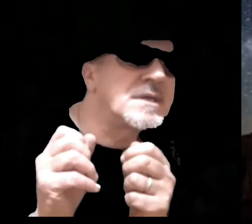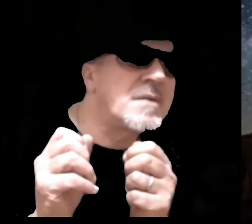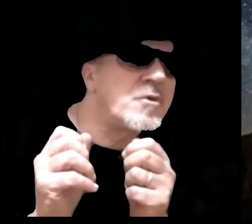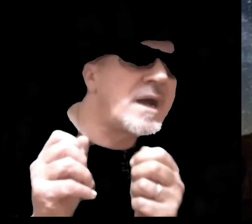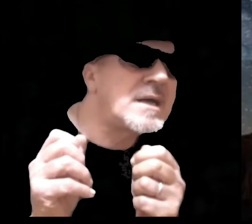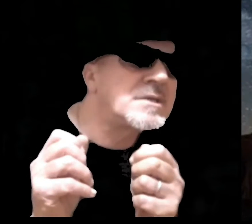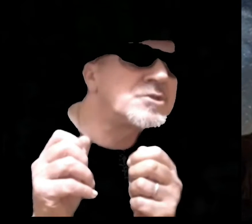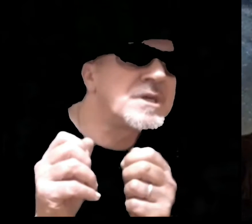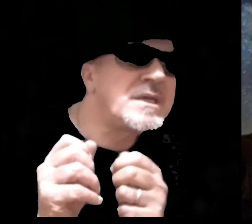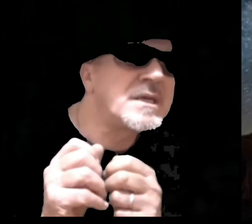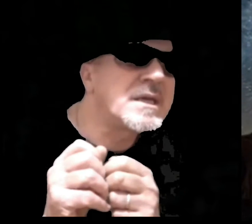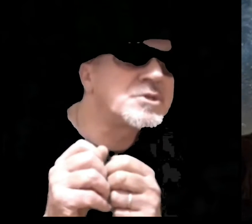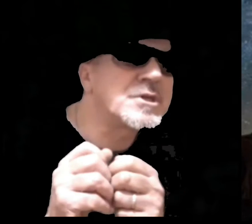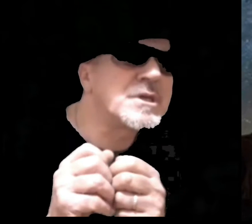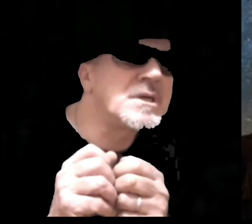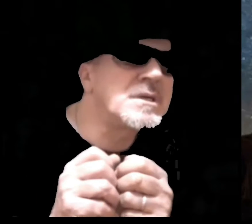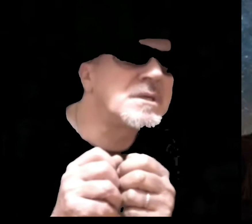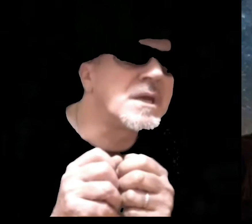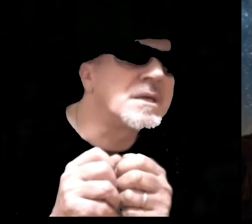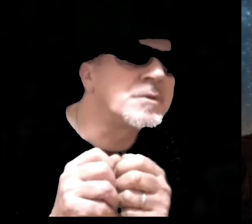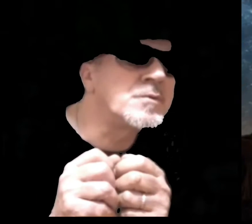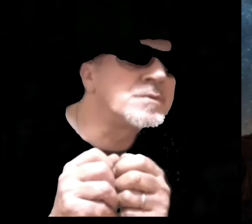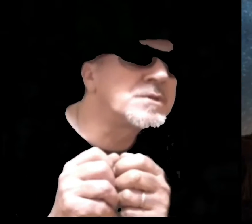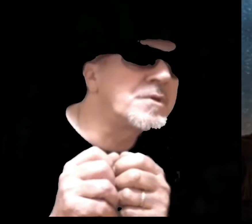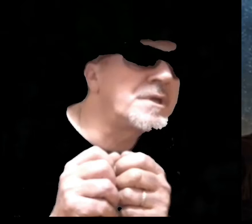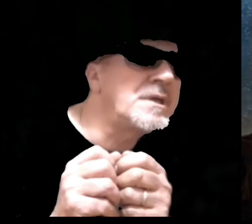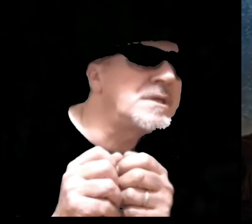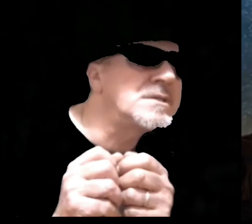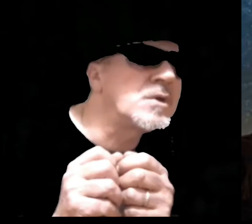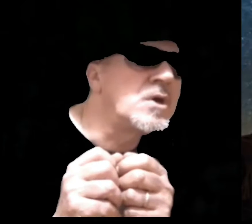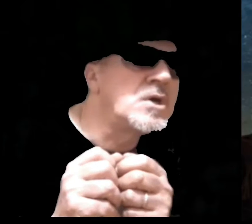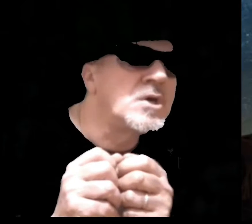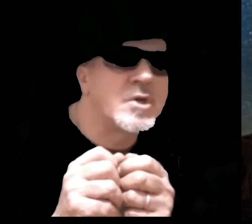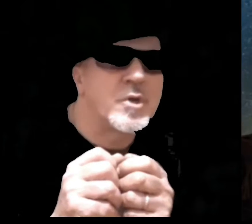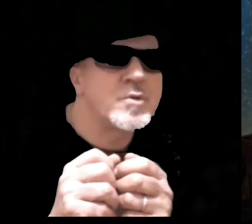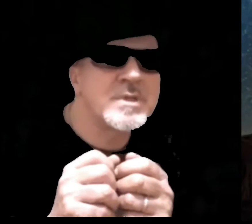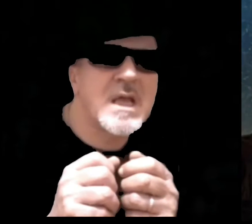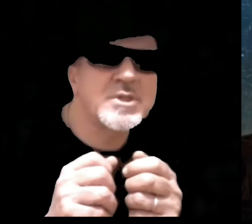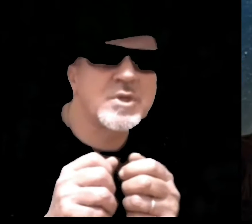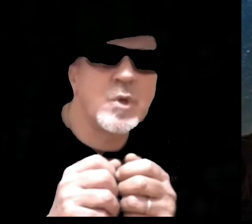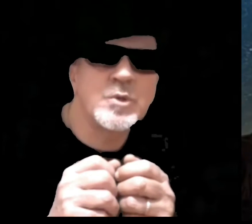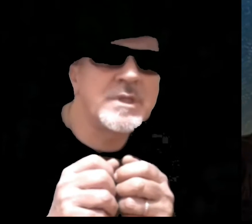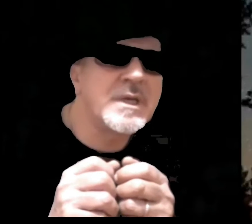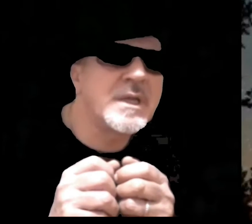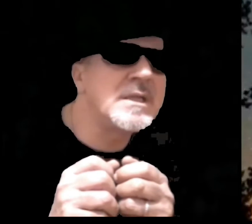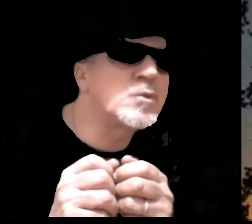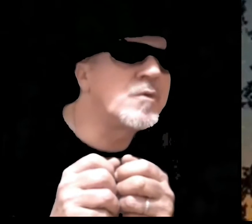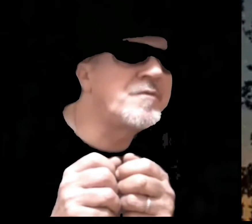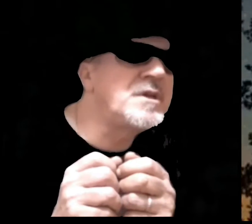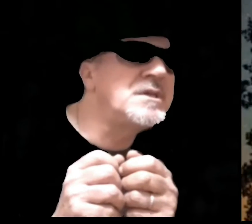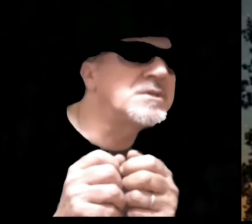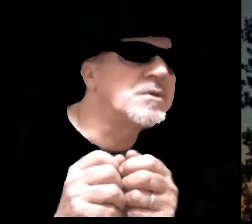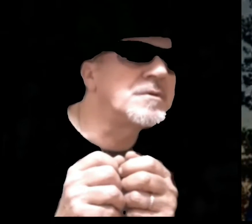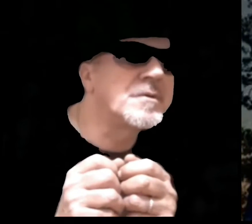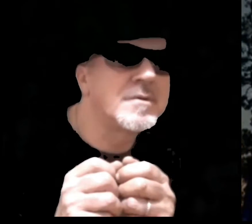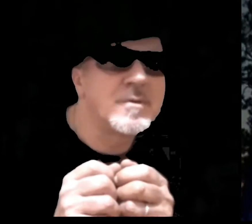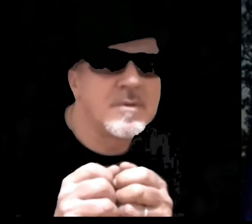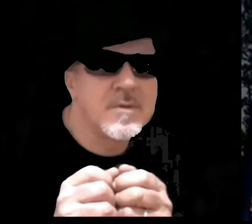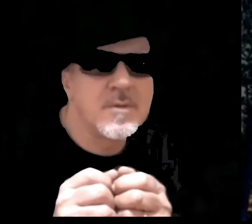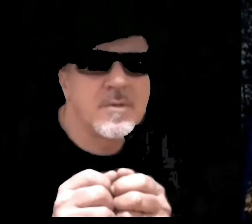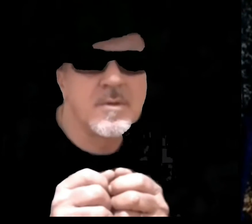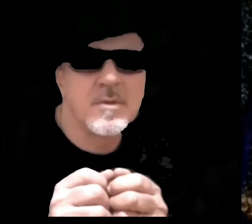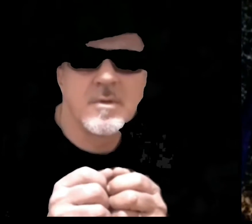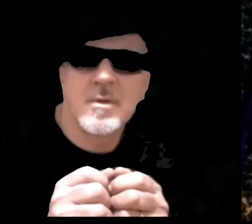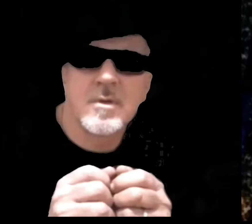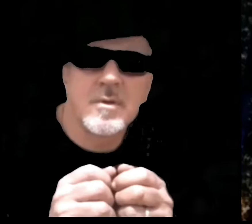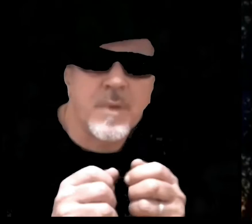siamo angeli che cercano un sorriso, non nascondere il tuo viso,